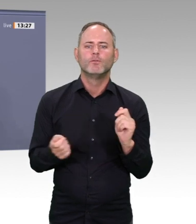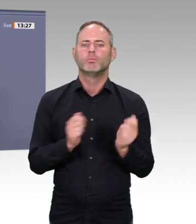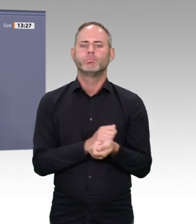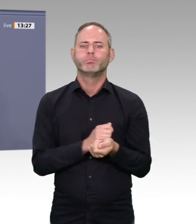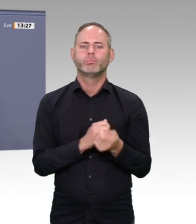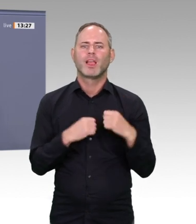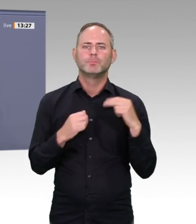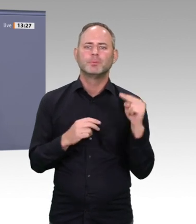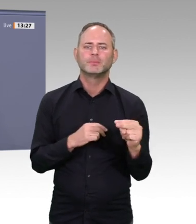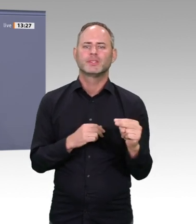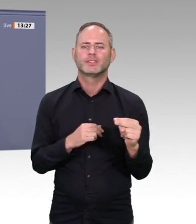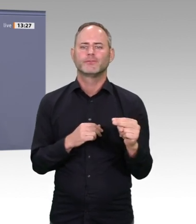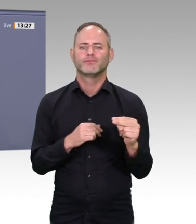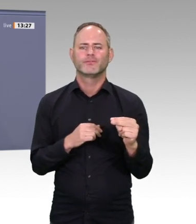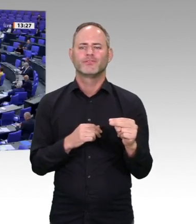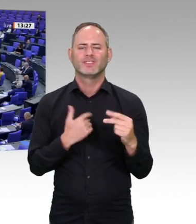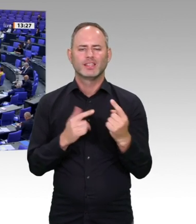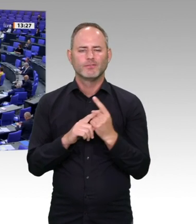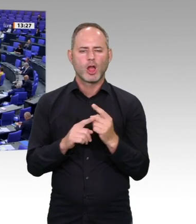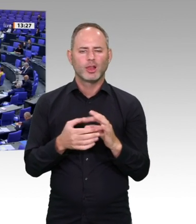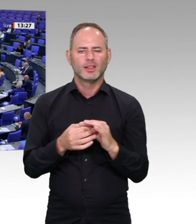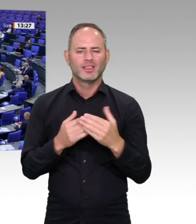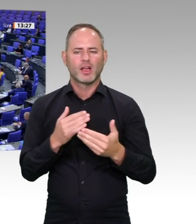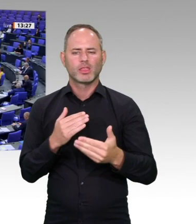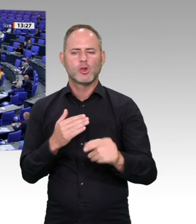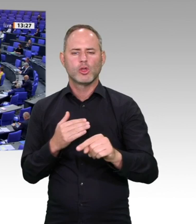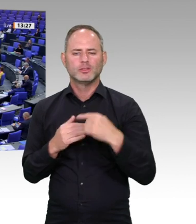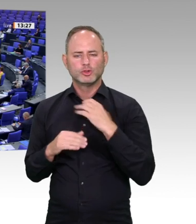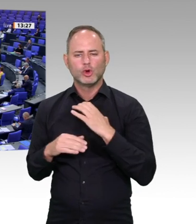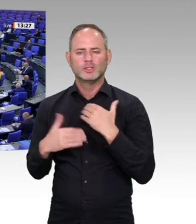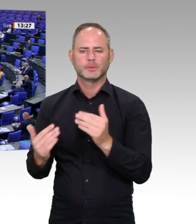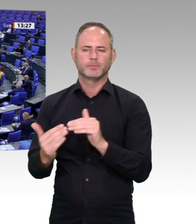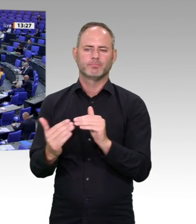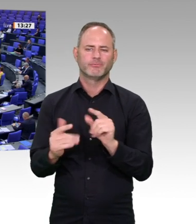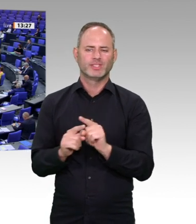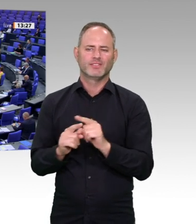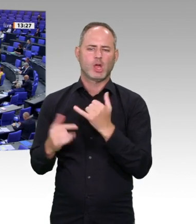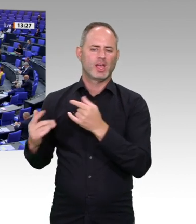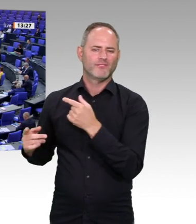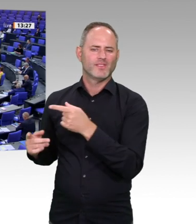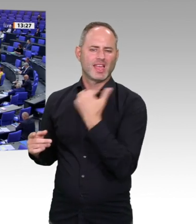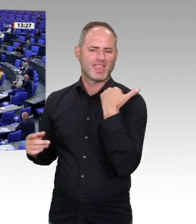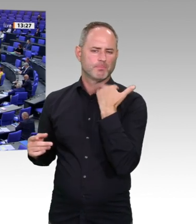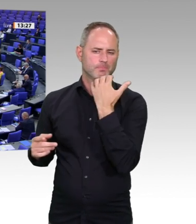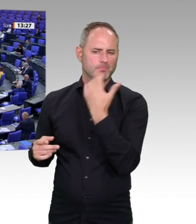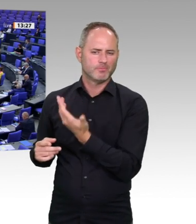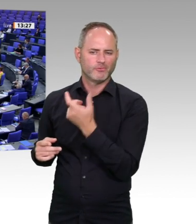Wissenschaftlerinnen bis zum lebenslangen Lernen. Lust auf Lernen bewahren und Lernen nicht verlernen.